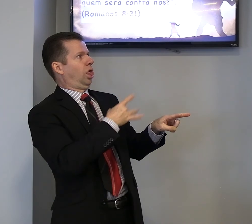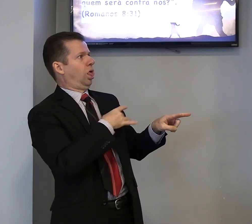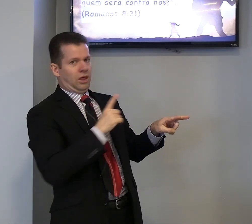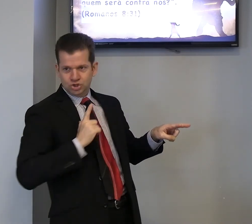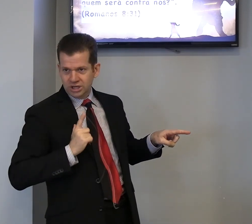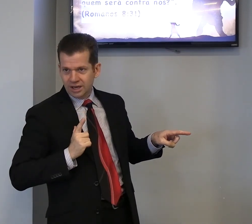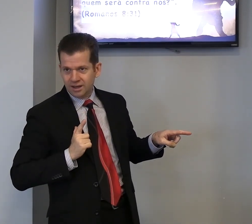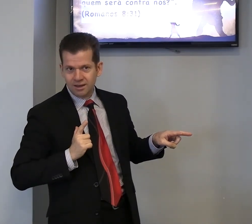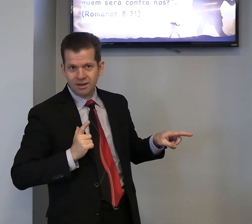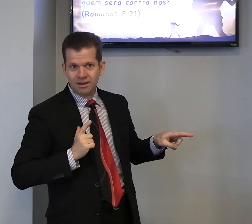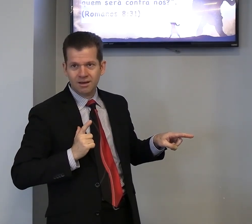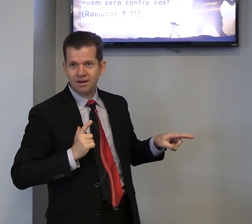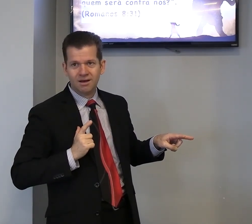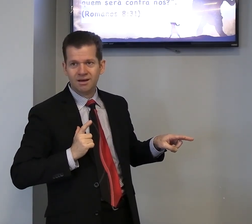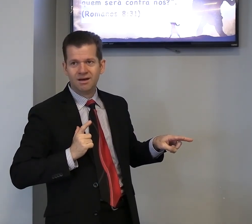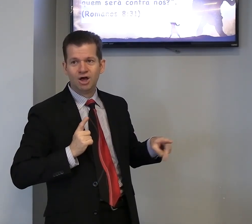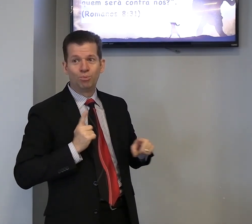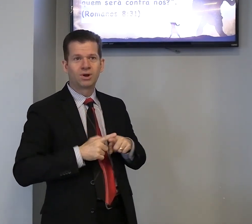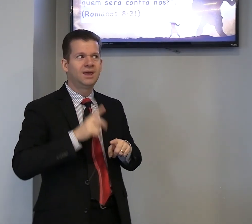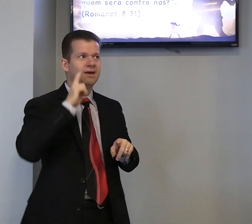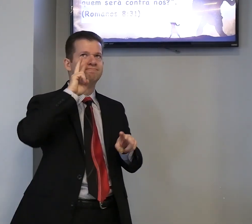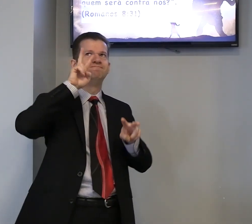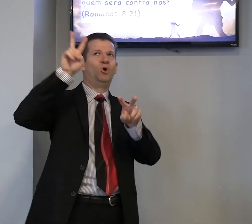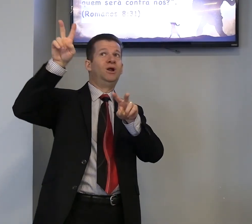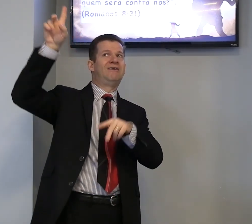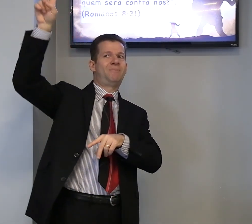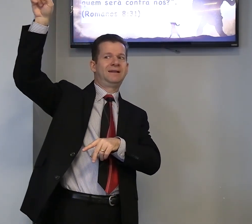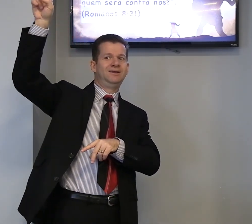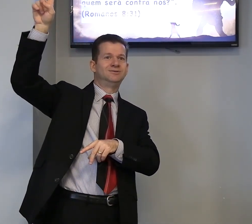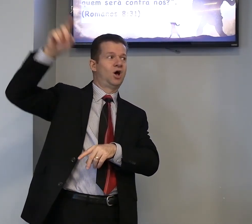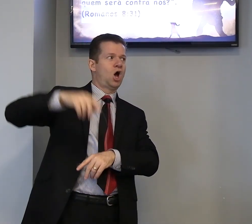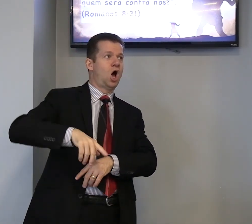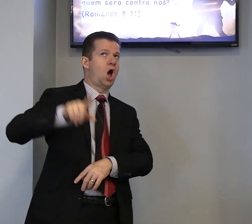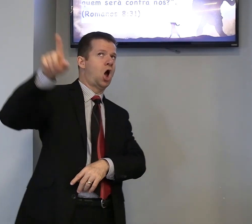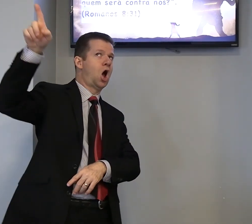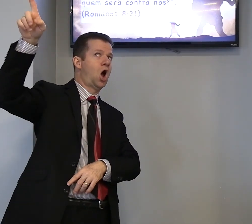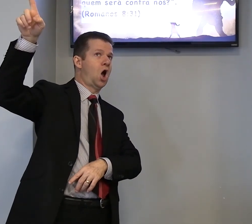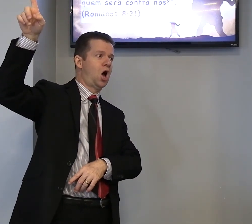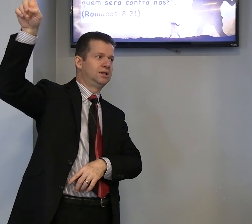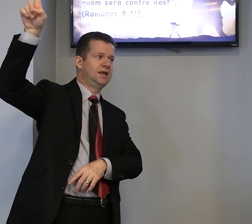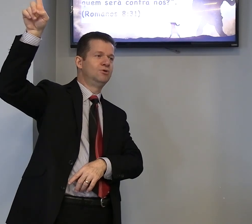Tinha? porque, olhava para Deus, ó, ó, Deus,